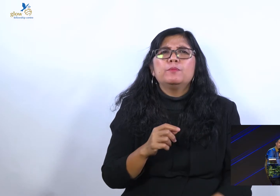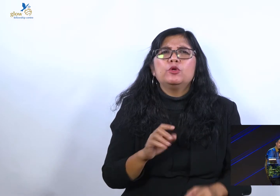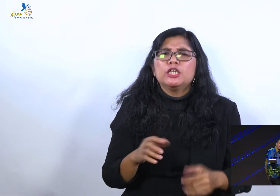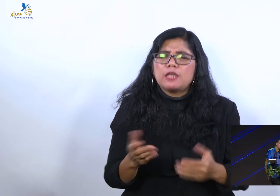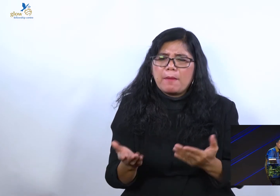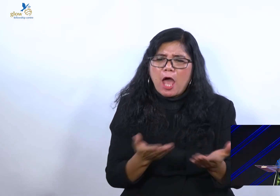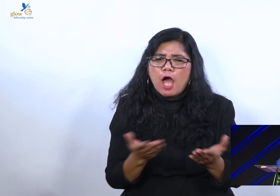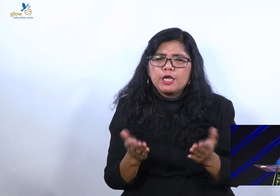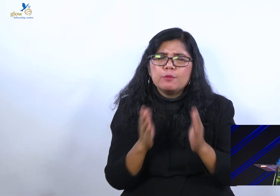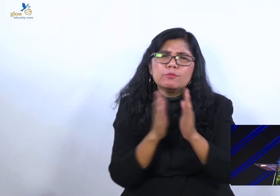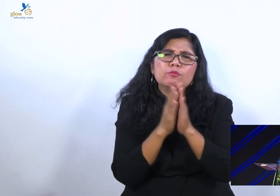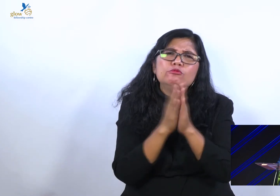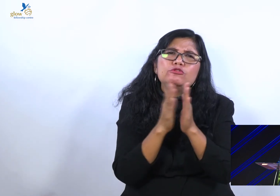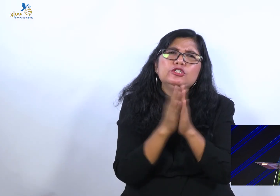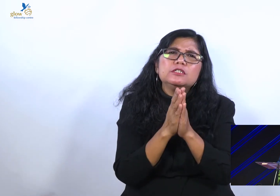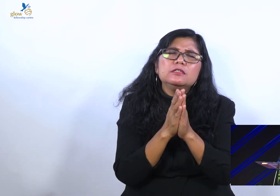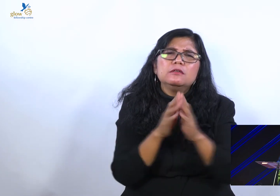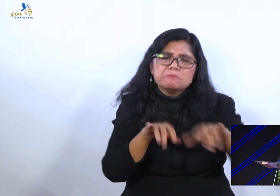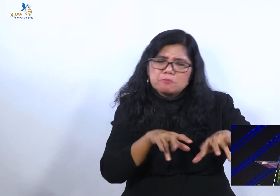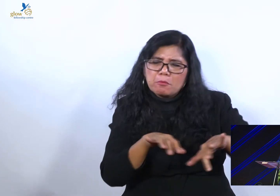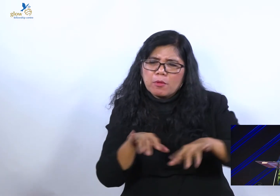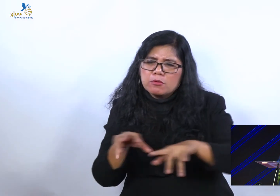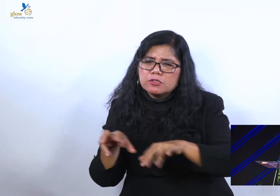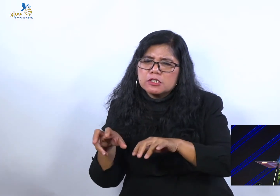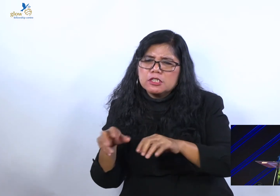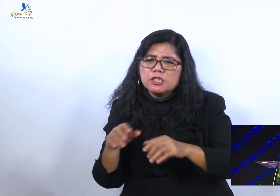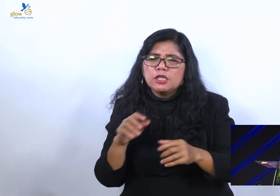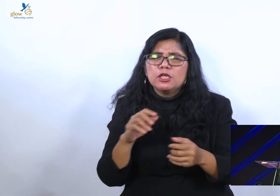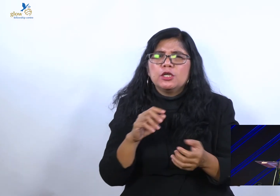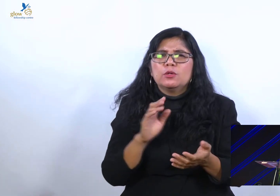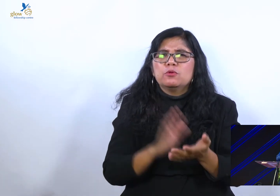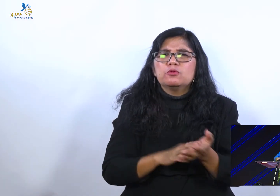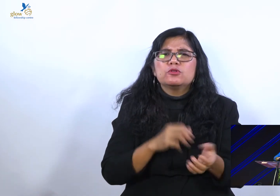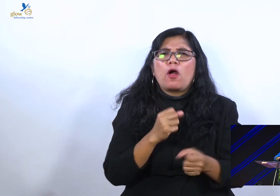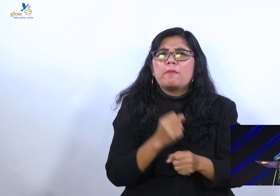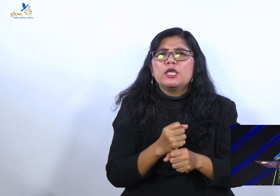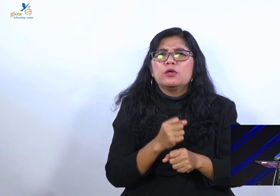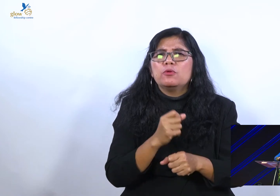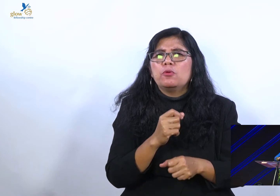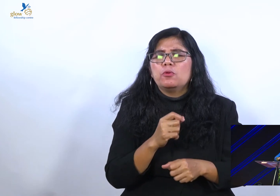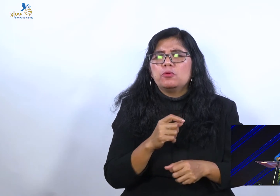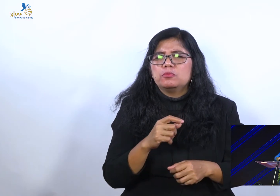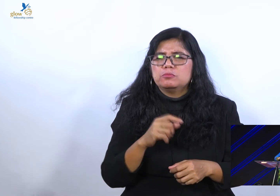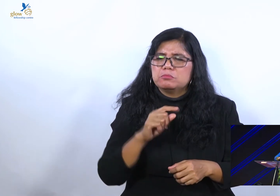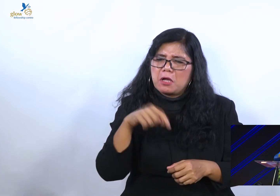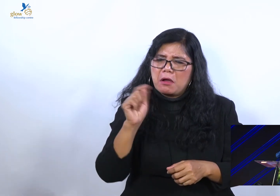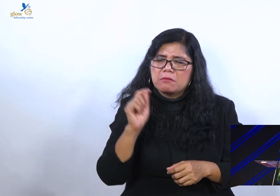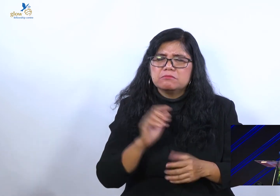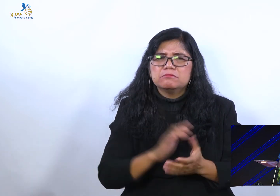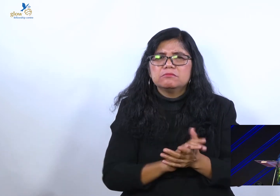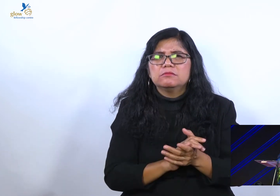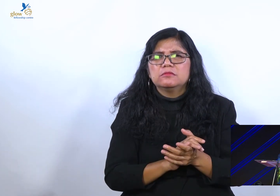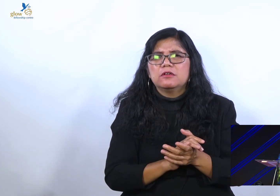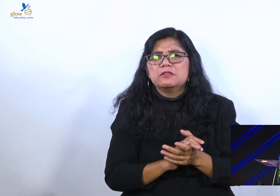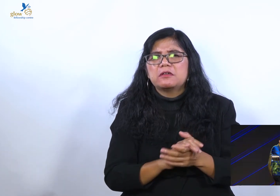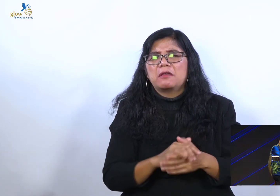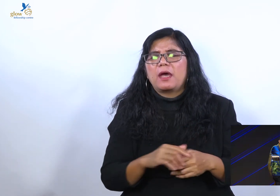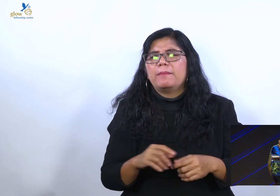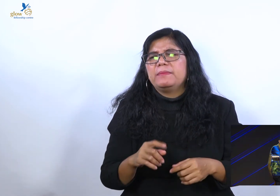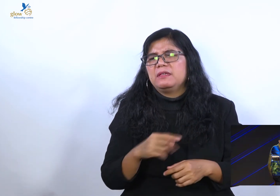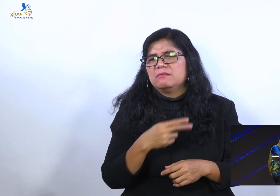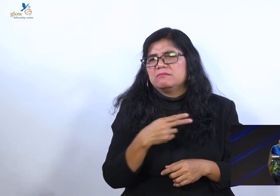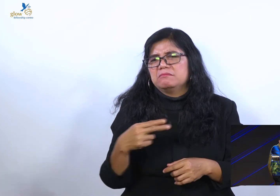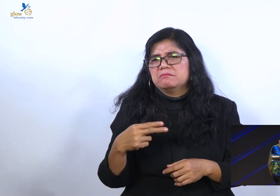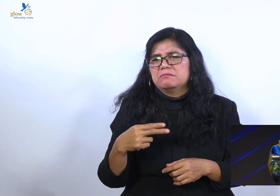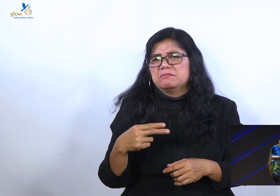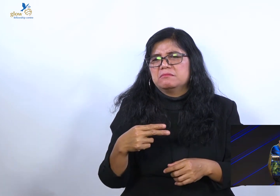meskipun kita jadi pemain musik di gereja, meskipun kita jadi guru sekolah minggu di gereja, tapi artinya, kita akan dimuntahkan Tuhan.